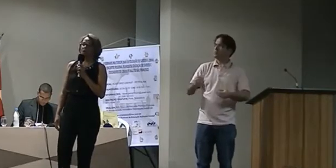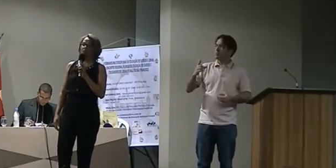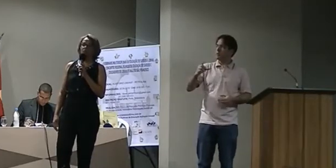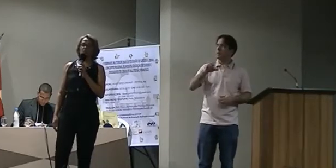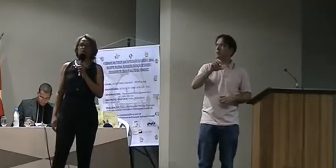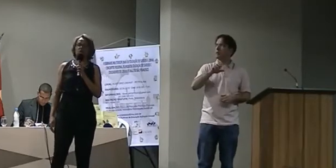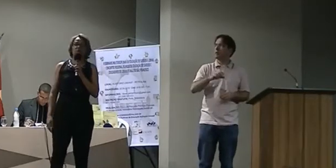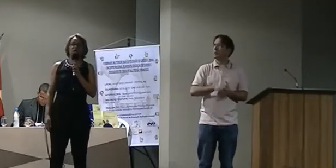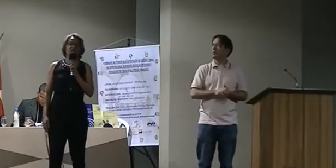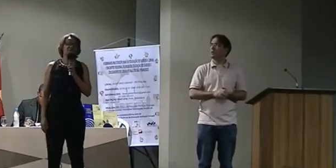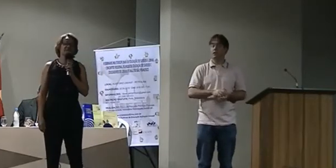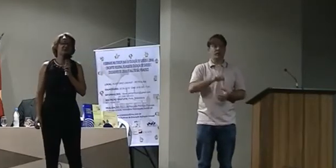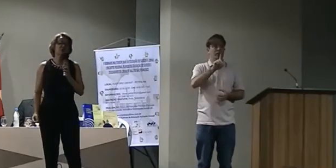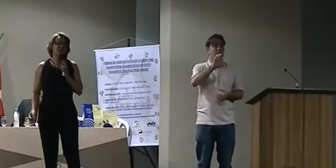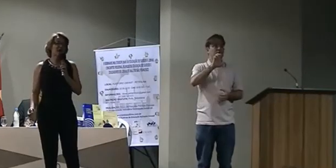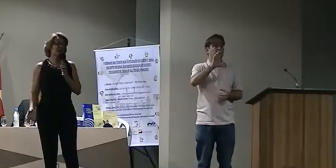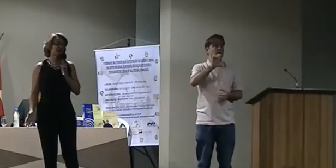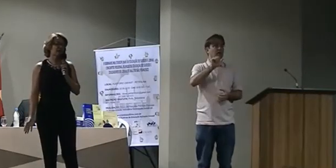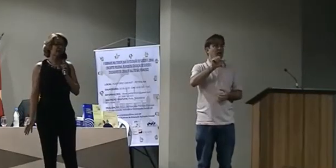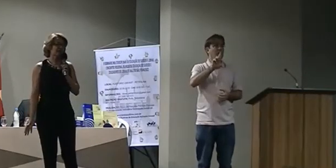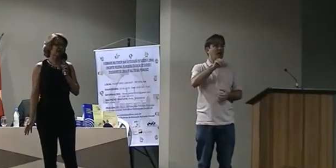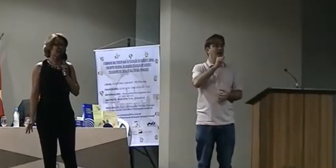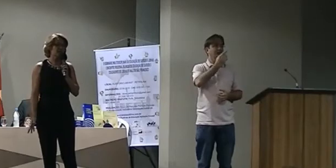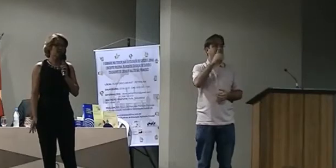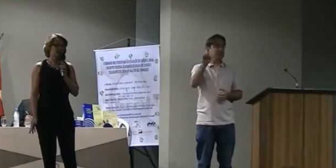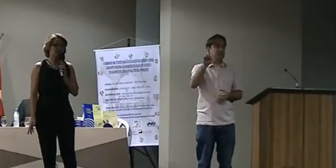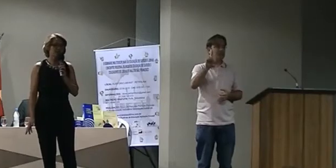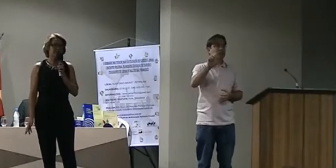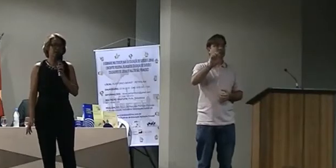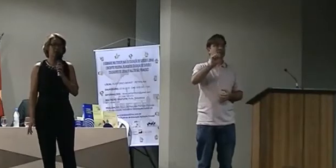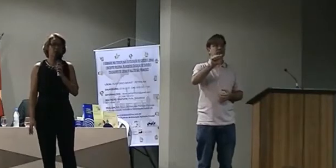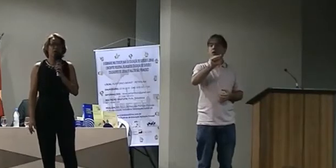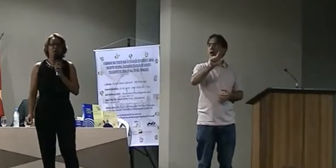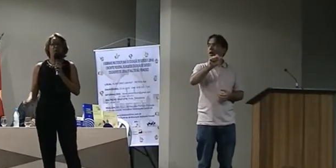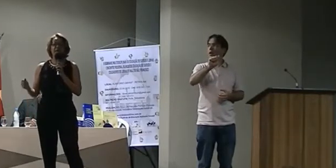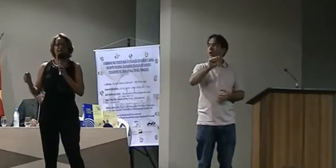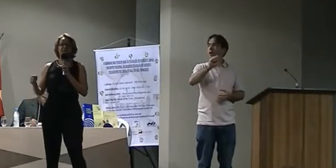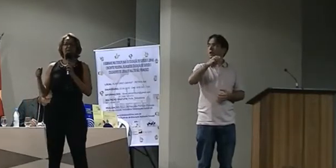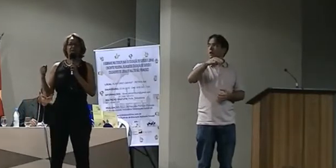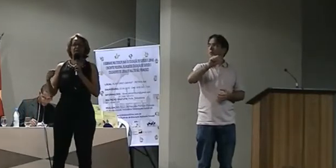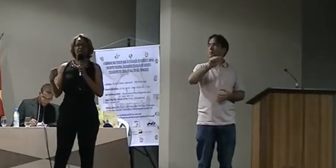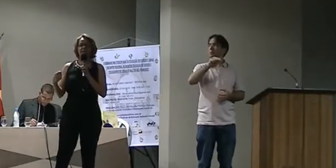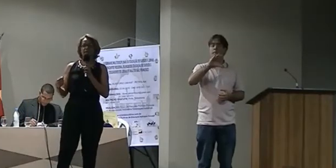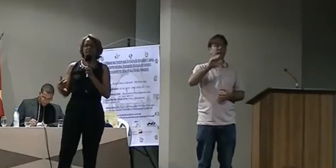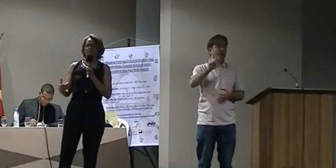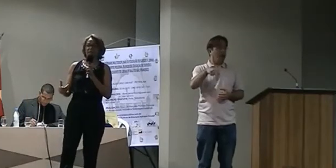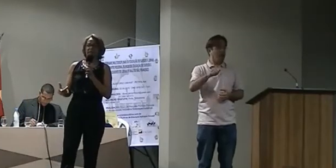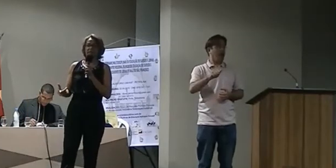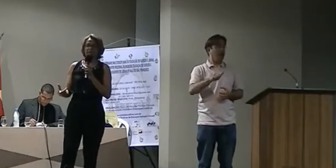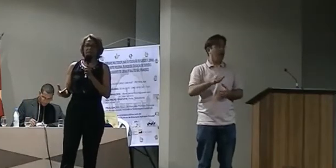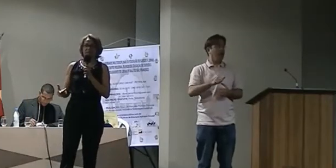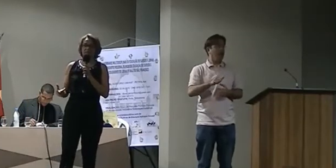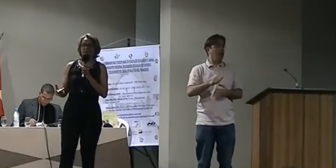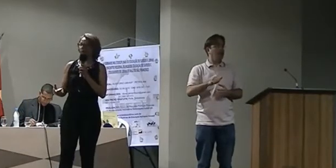é um documento considerado um marco da educação especial, porque nele tem diretrizes para essa educação.